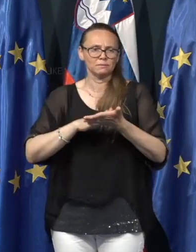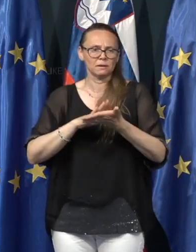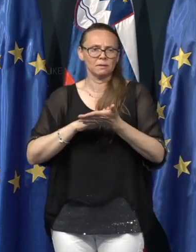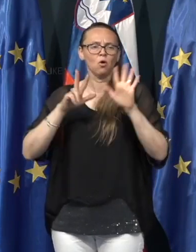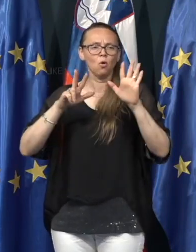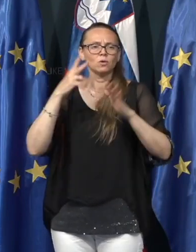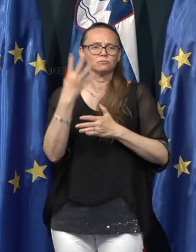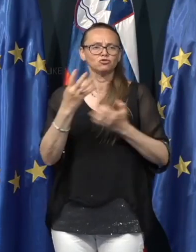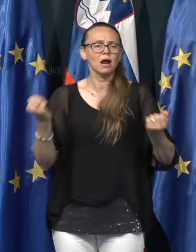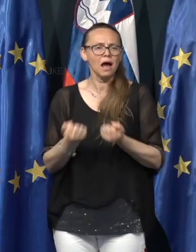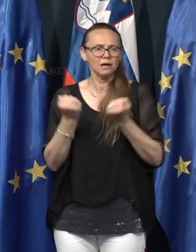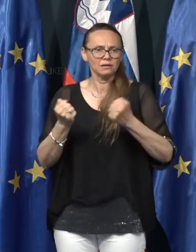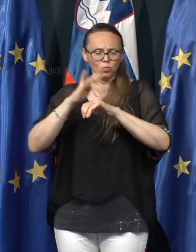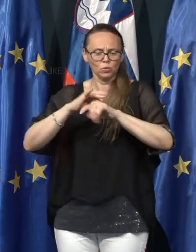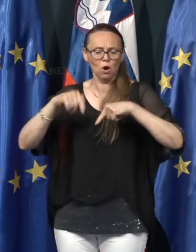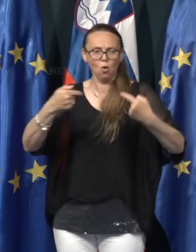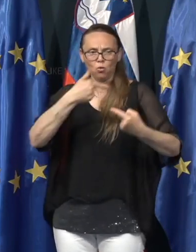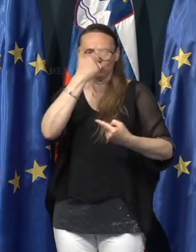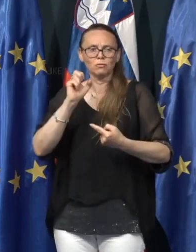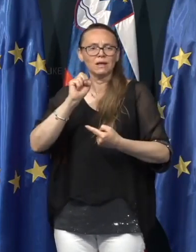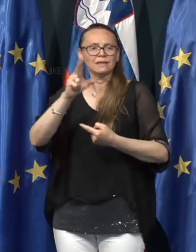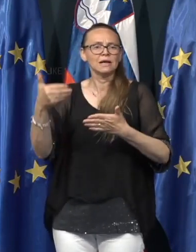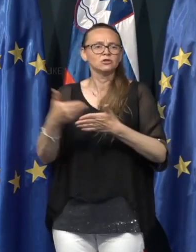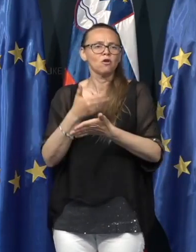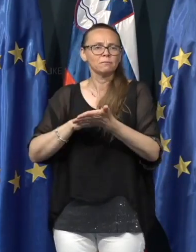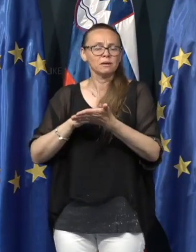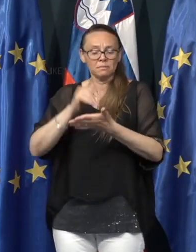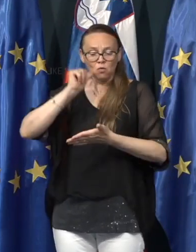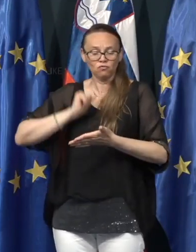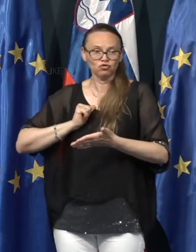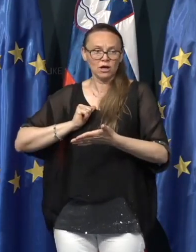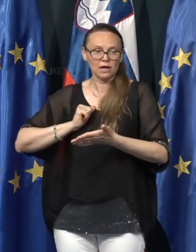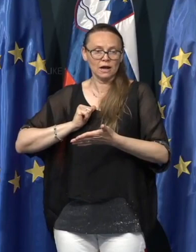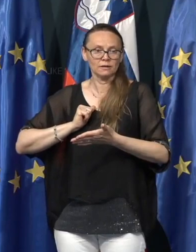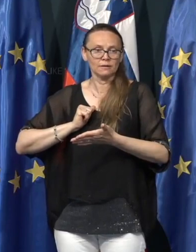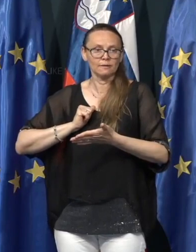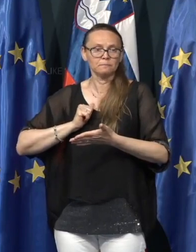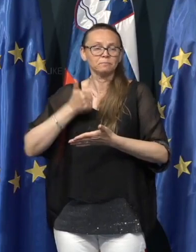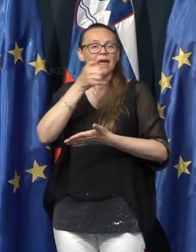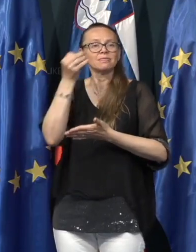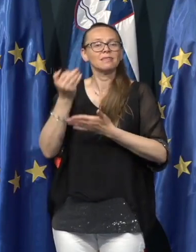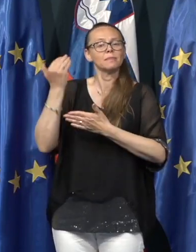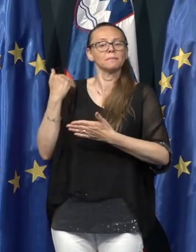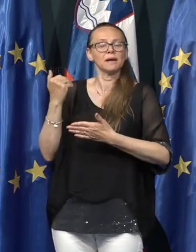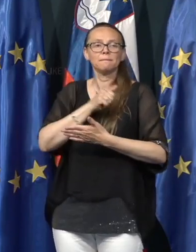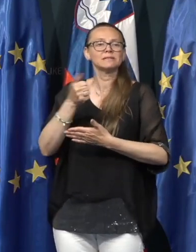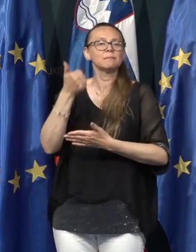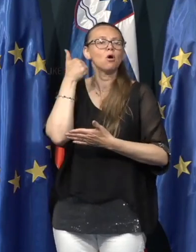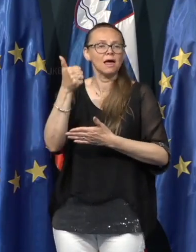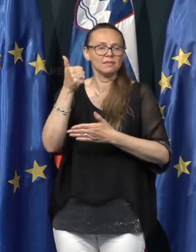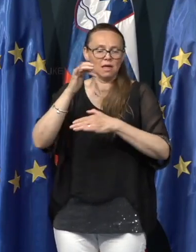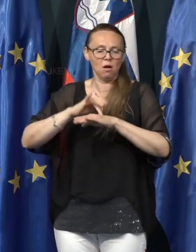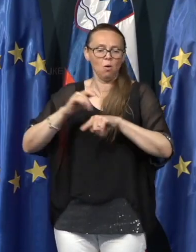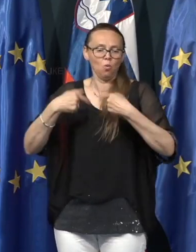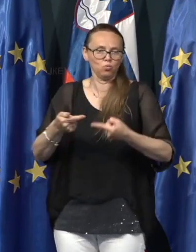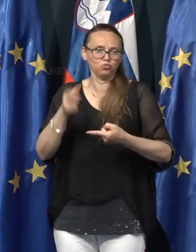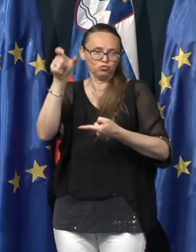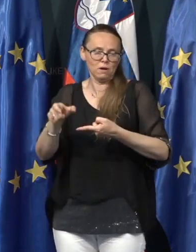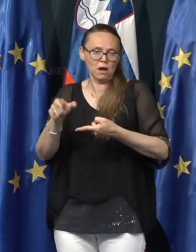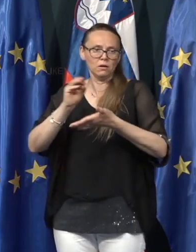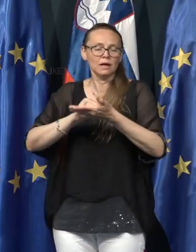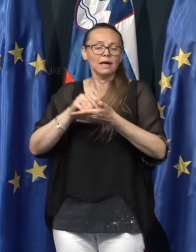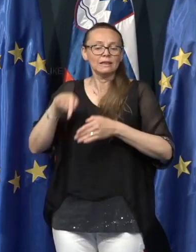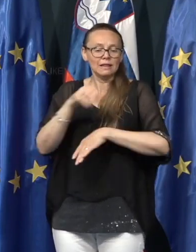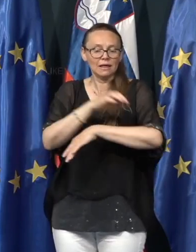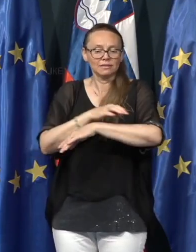48 aktivnih okužb, 13 novih primirov smo imeli včiri, dan prej je bil pa samo ena okužba zabeležna. Tako da ta